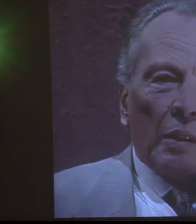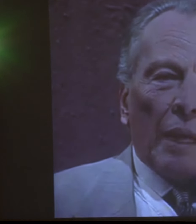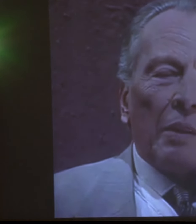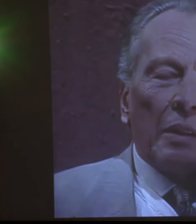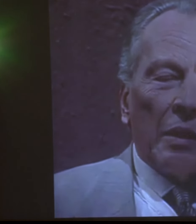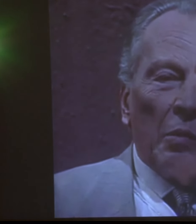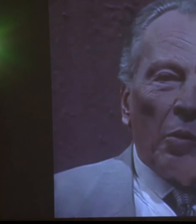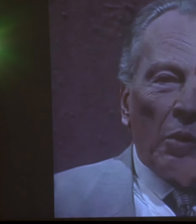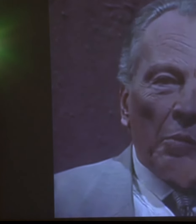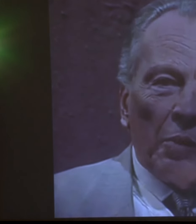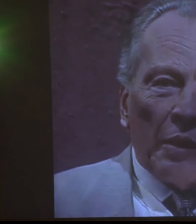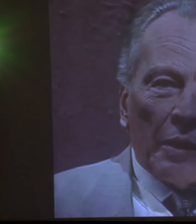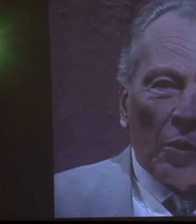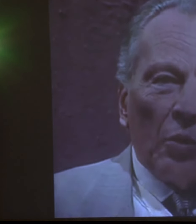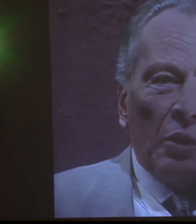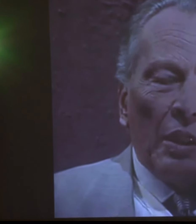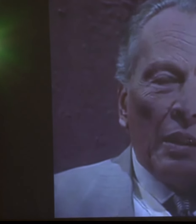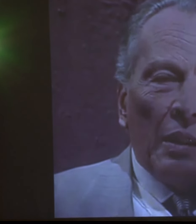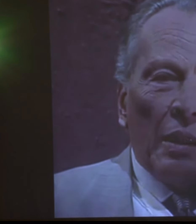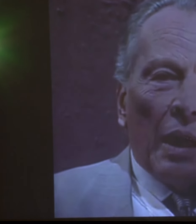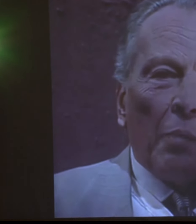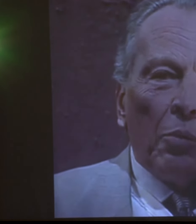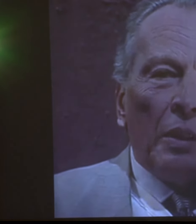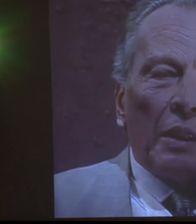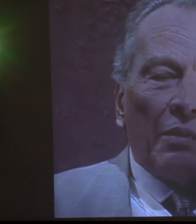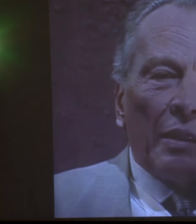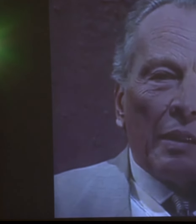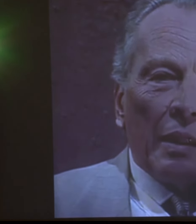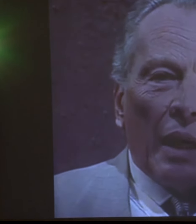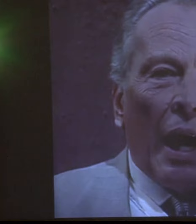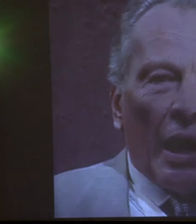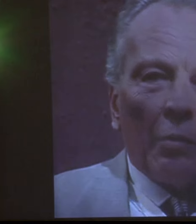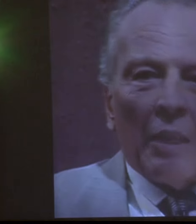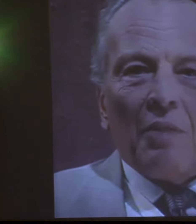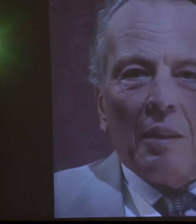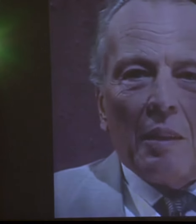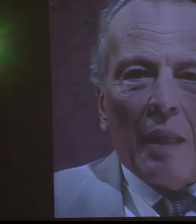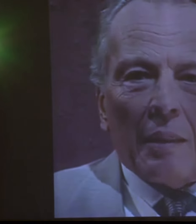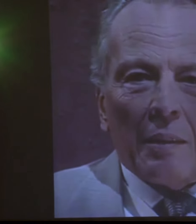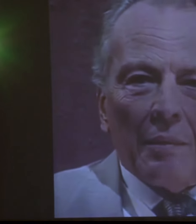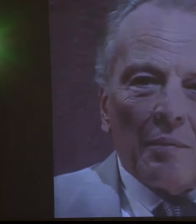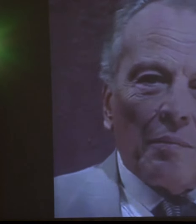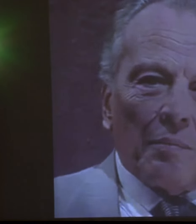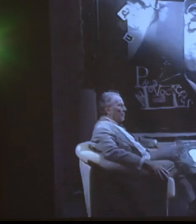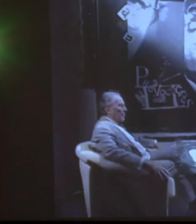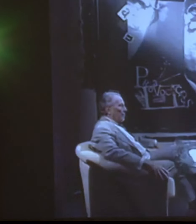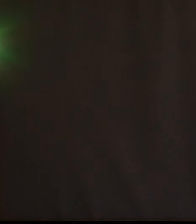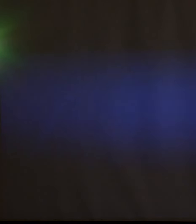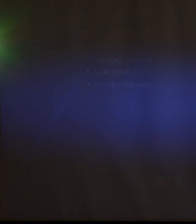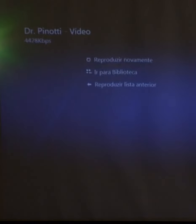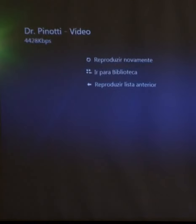For politizado Exercer um pouco De política Todo dia A política Vai ser A arma Da felicidade